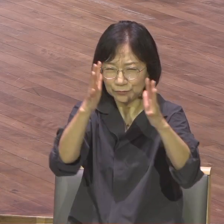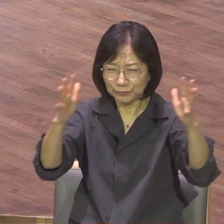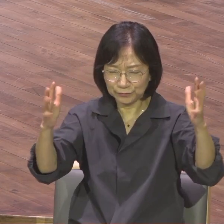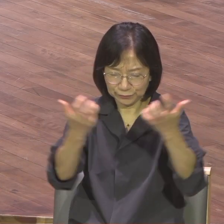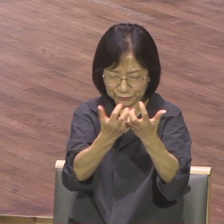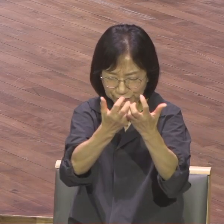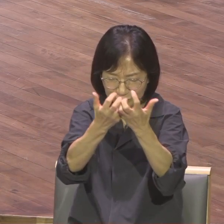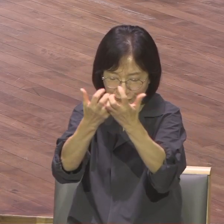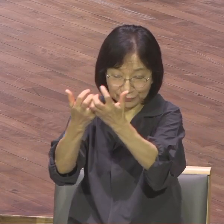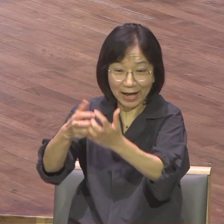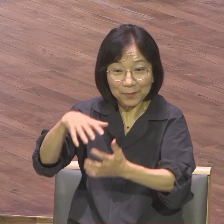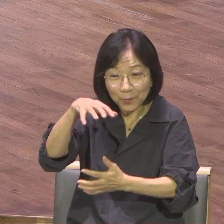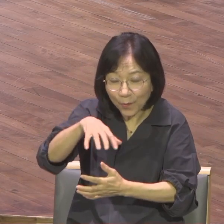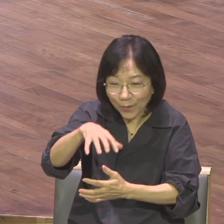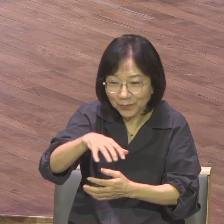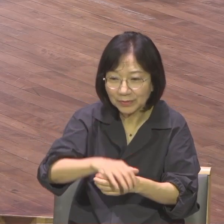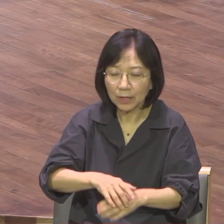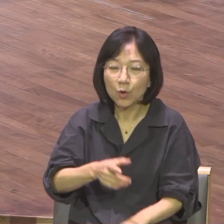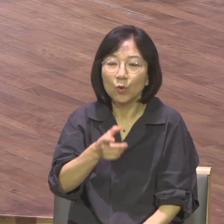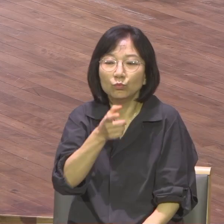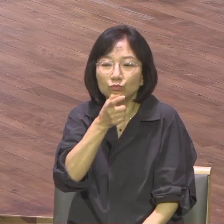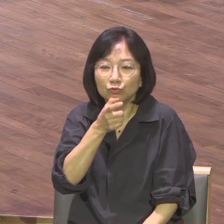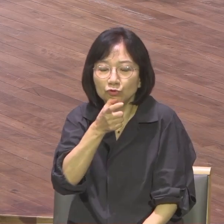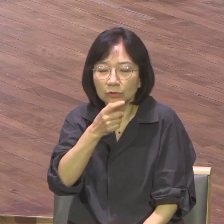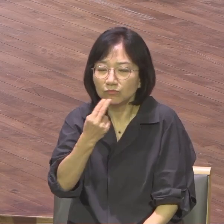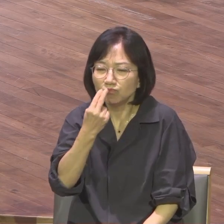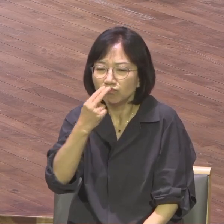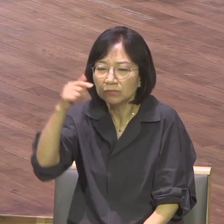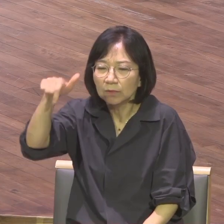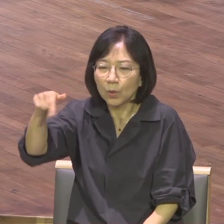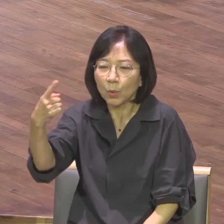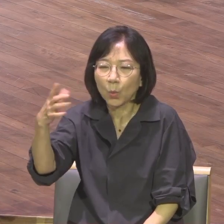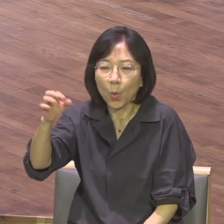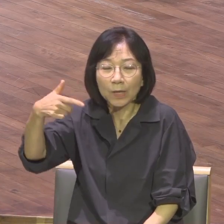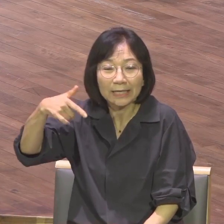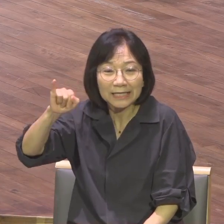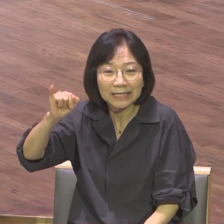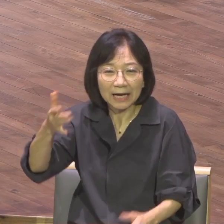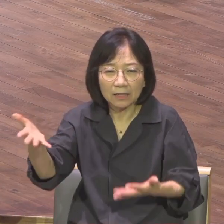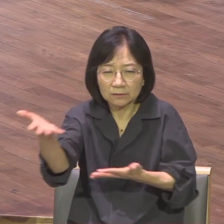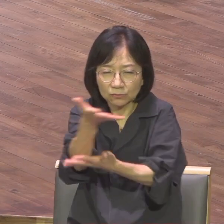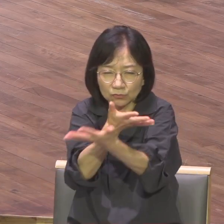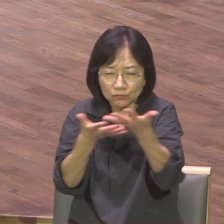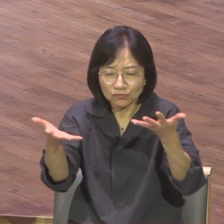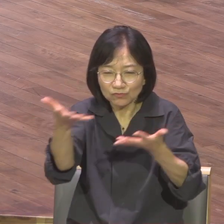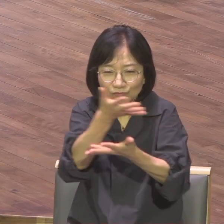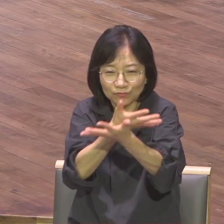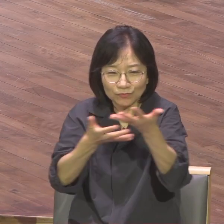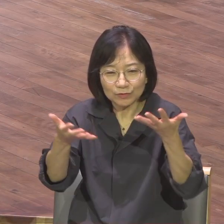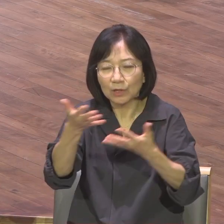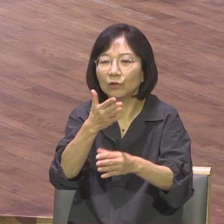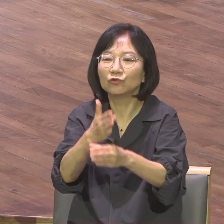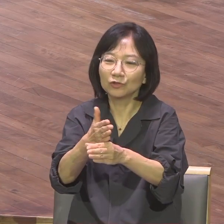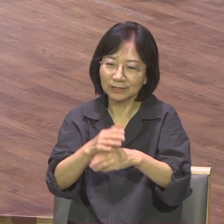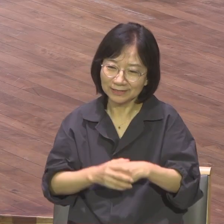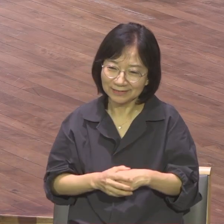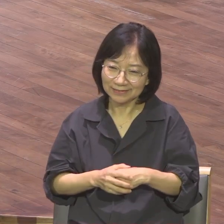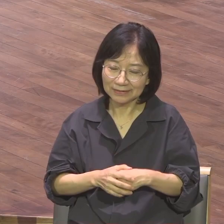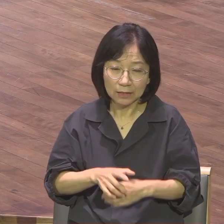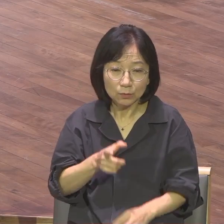공기가 끊임없이 공급되고 순환되고 있습니다 만약에 물과 공기가 공급되지 않는다면